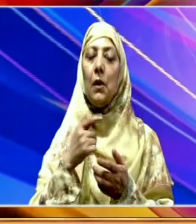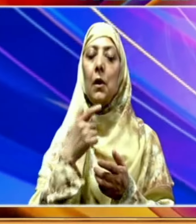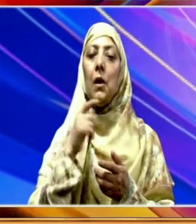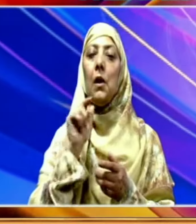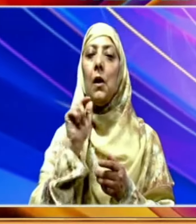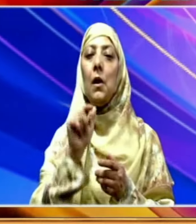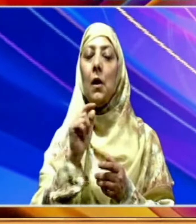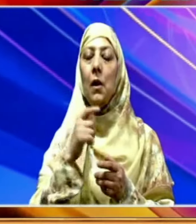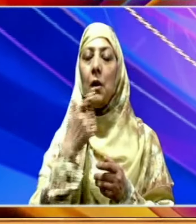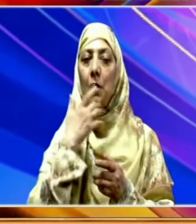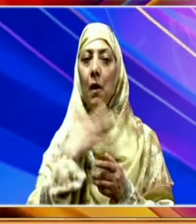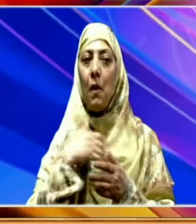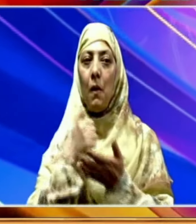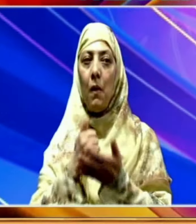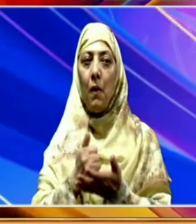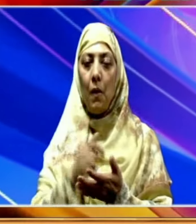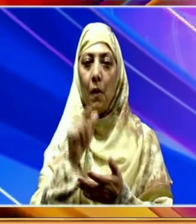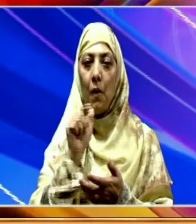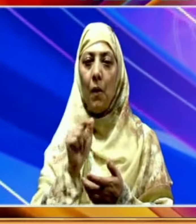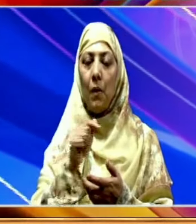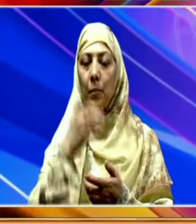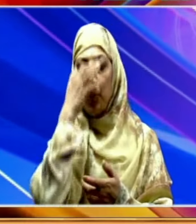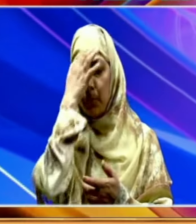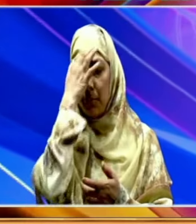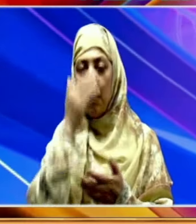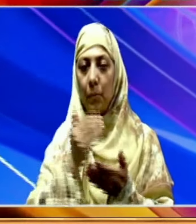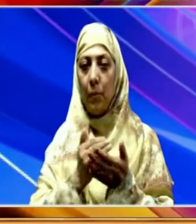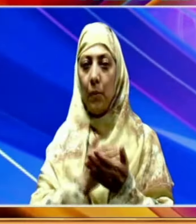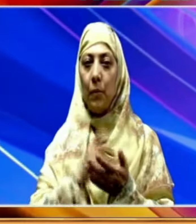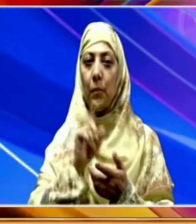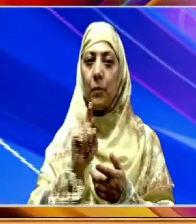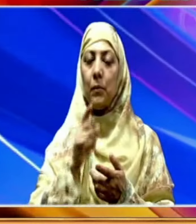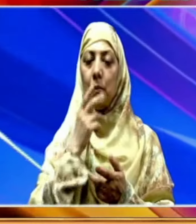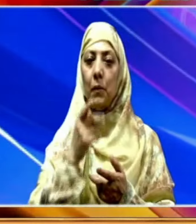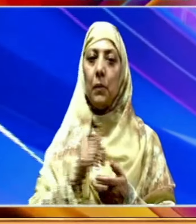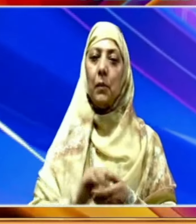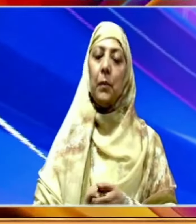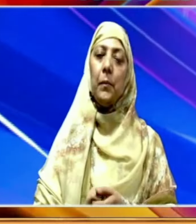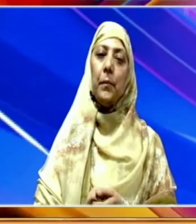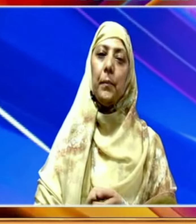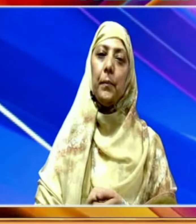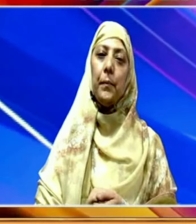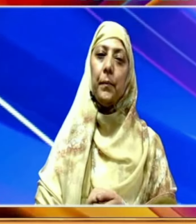رکھیں تاکہ انہیں کسی بھی قسم کی پریشانی کا سامنا نہ کرنا پڑے